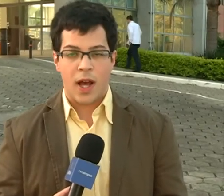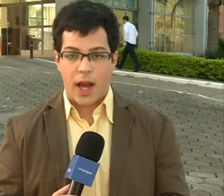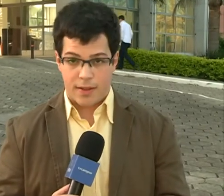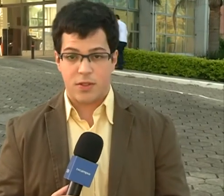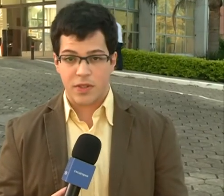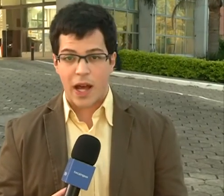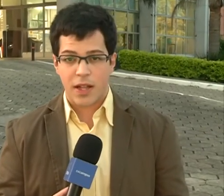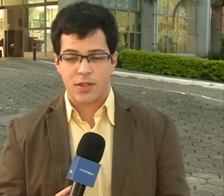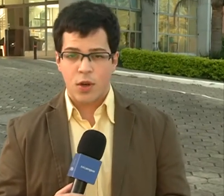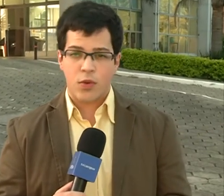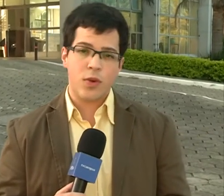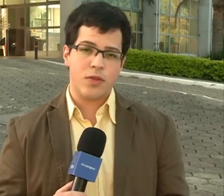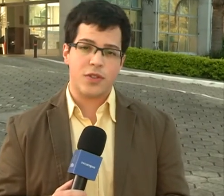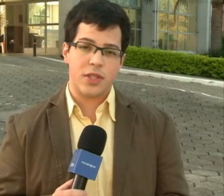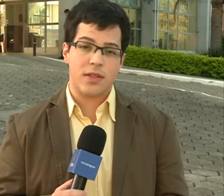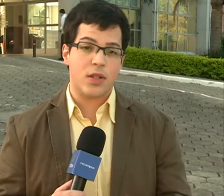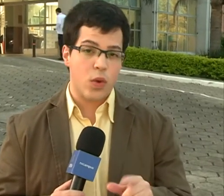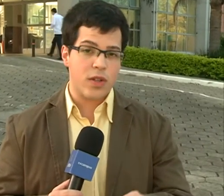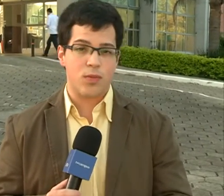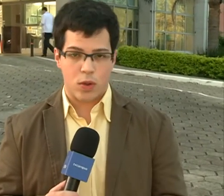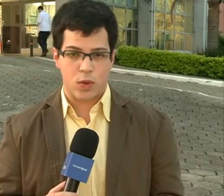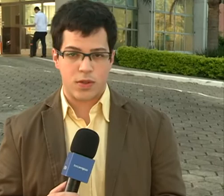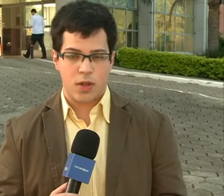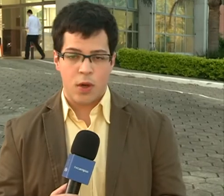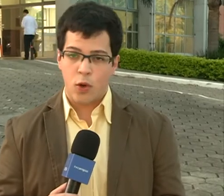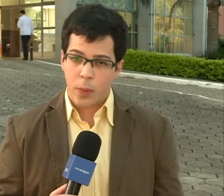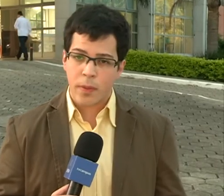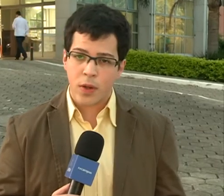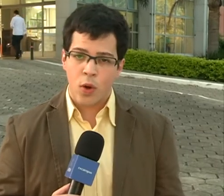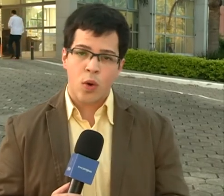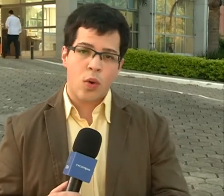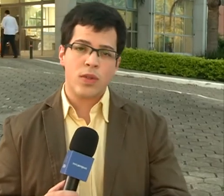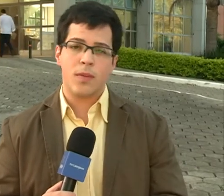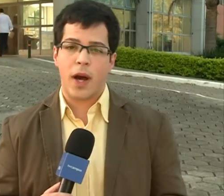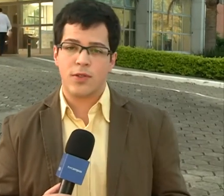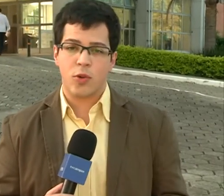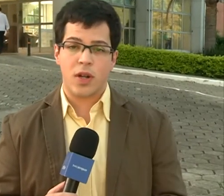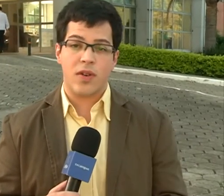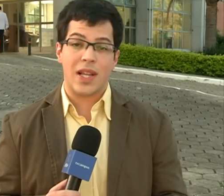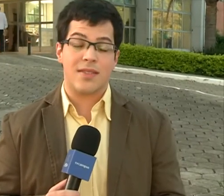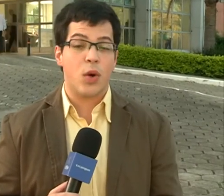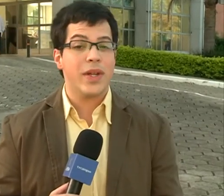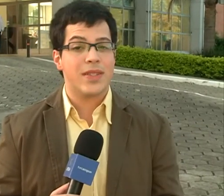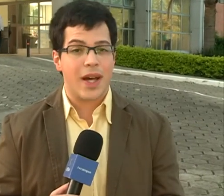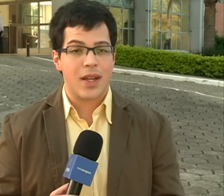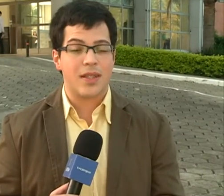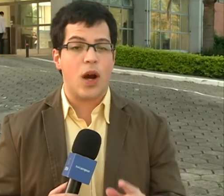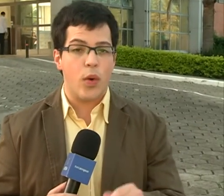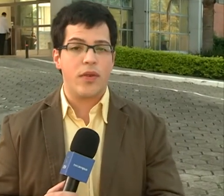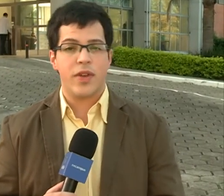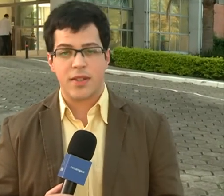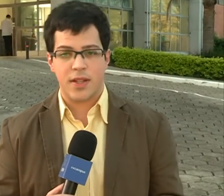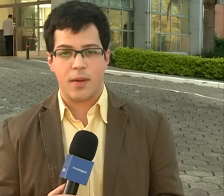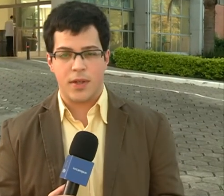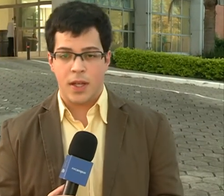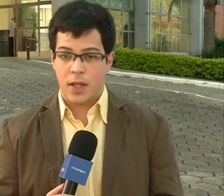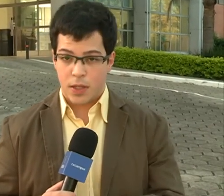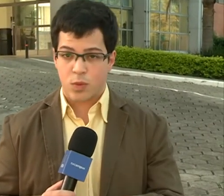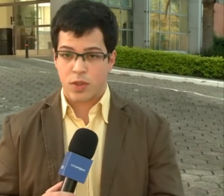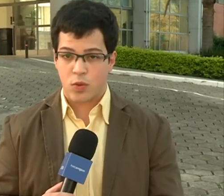As atividades foram divididas em dois módulos. O primeiro, com um debate sobre a avaliação interna da UFSM. E, num segundo